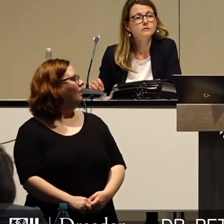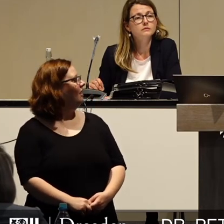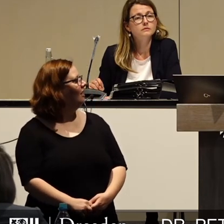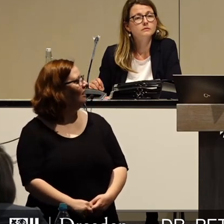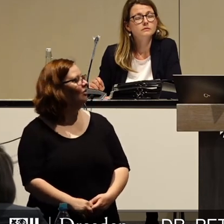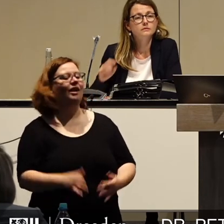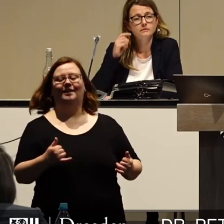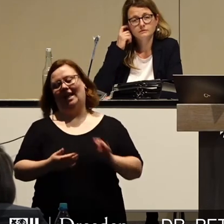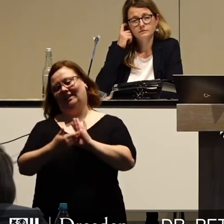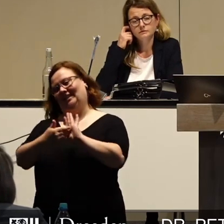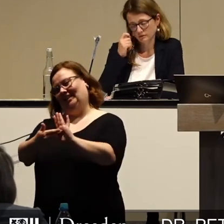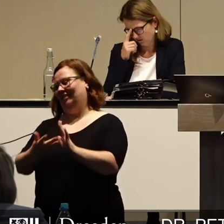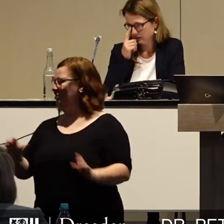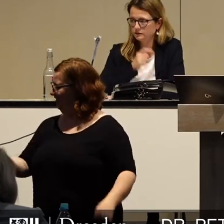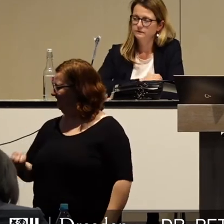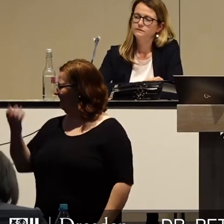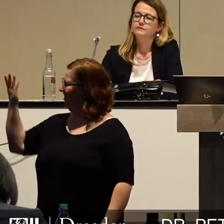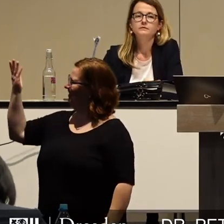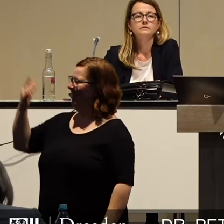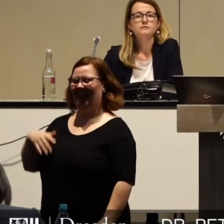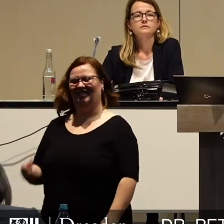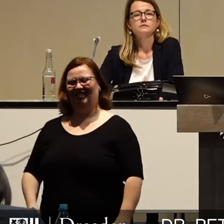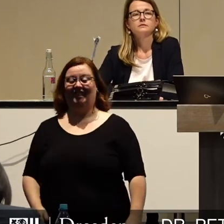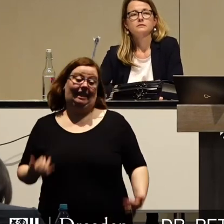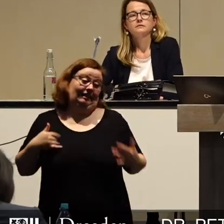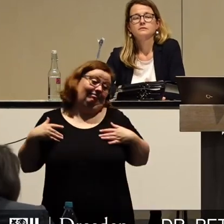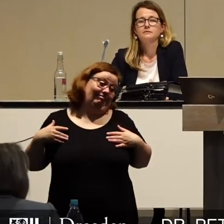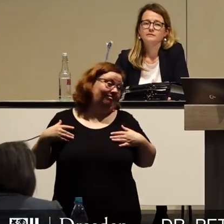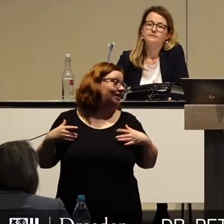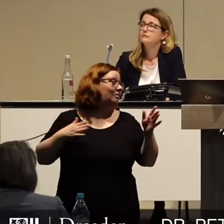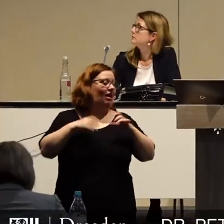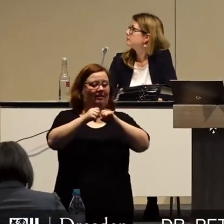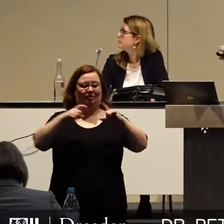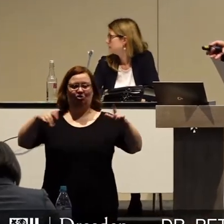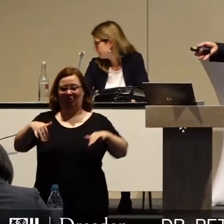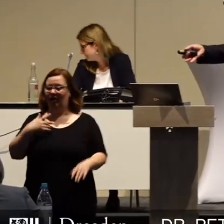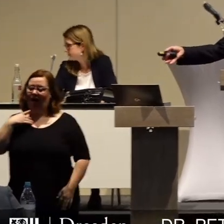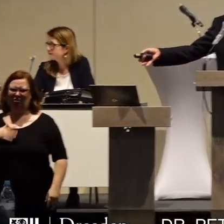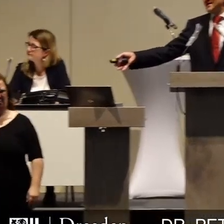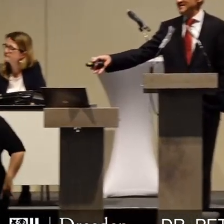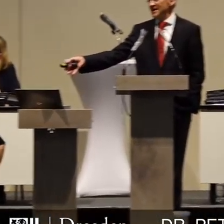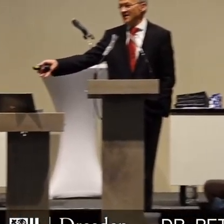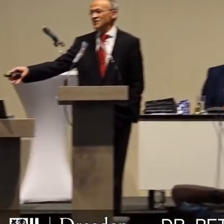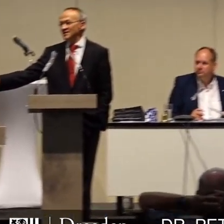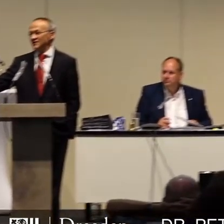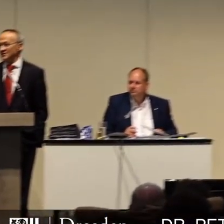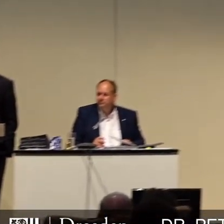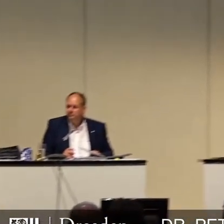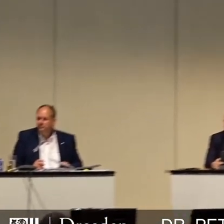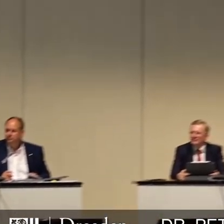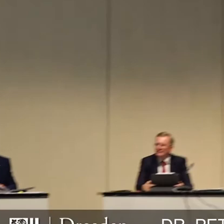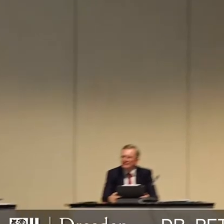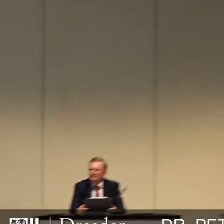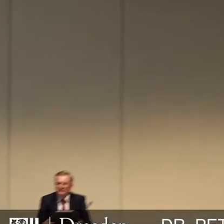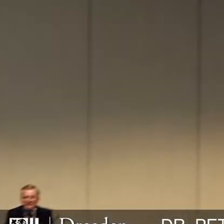Dann kriegen Sie von mir auch die animierte Version. Sehen Sie, ich habe mich schon geärgert, dass die animierte Version